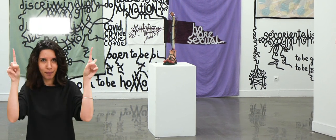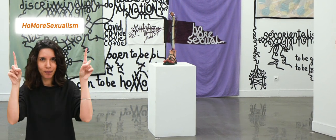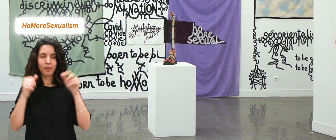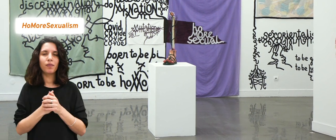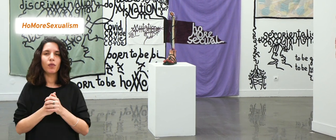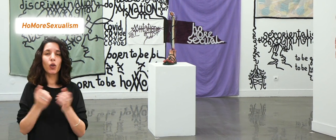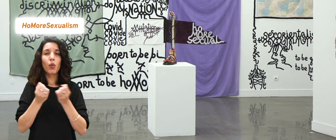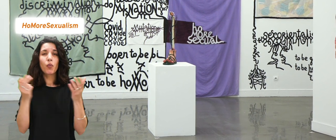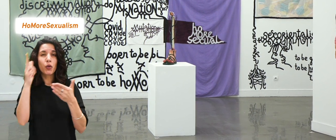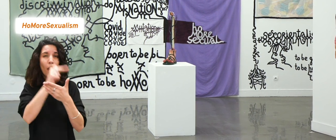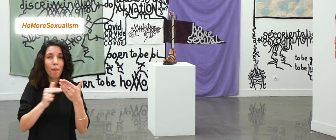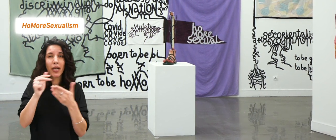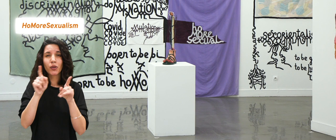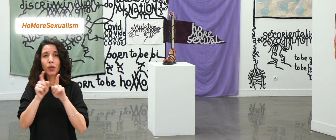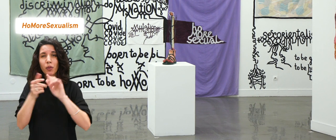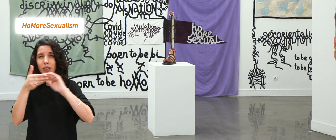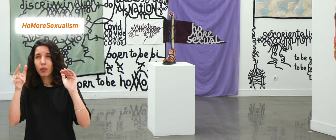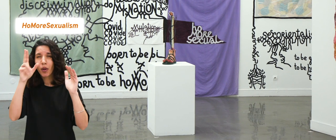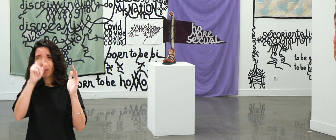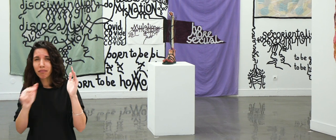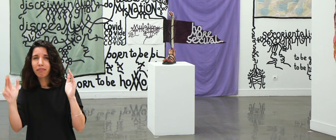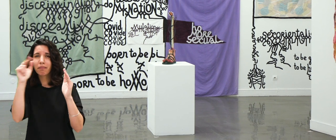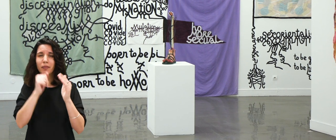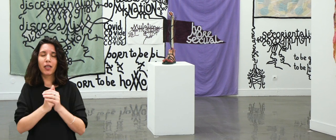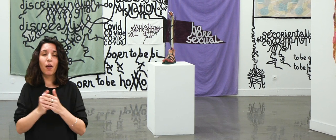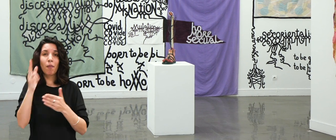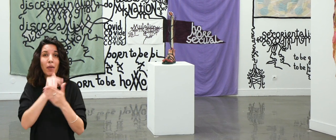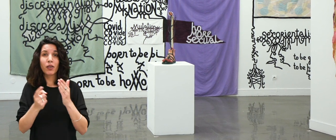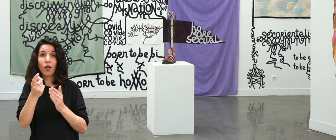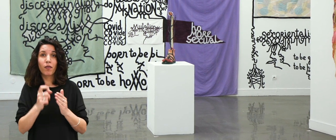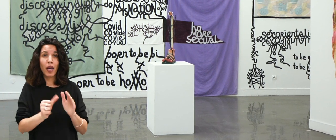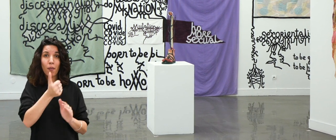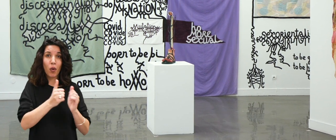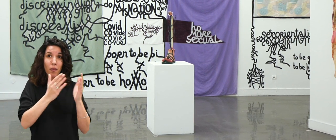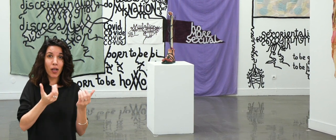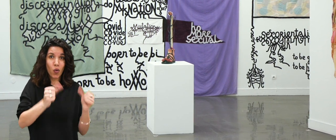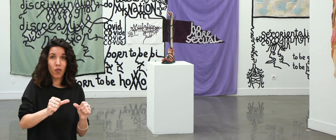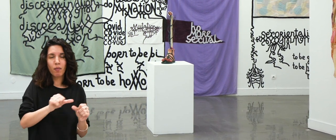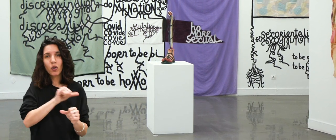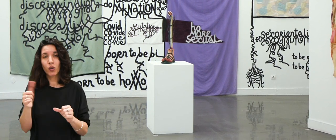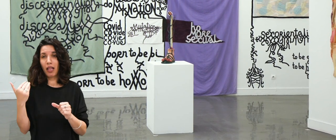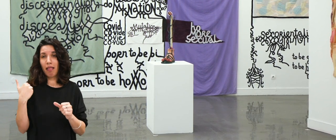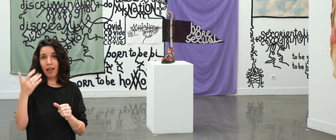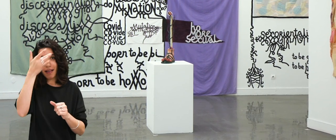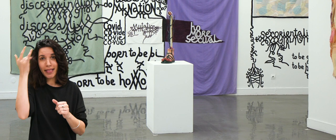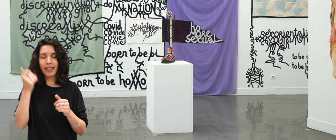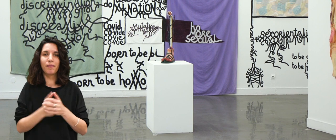Homosexualism, composée d'une série de peintures et une intervention murale, des peintures réalisées entre le premier confinement et l'été dernier,